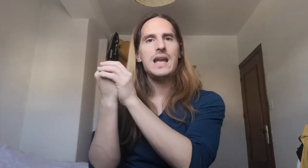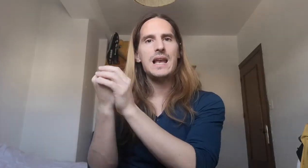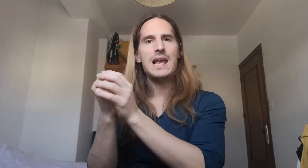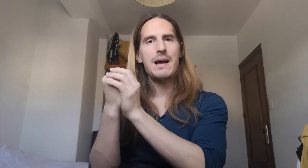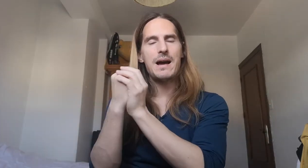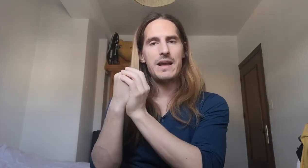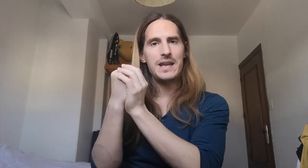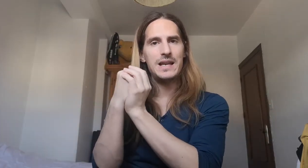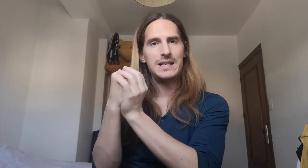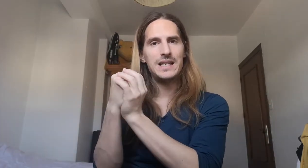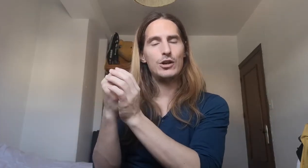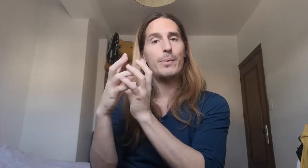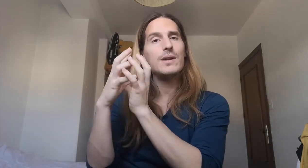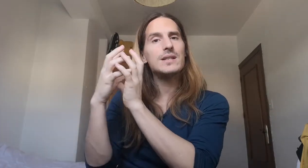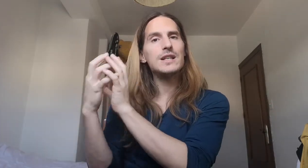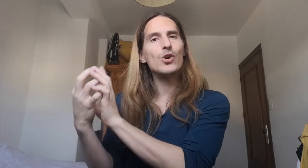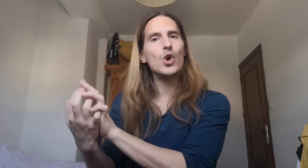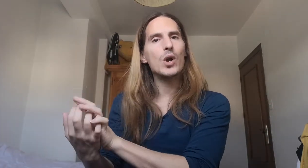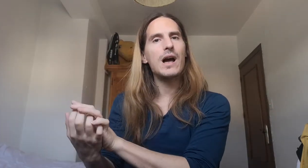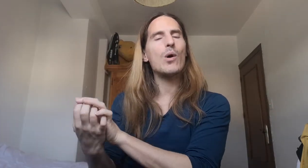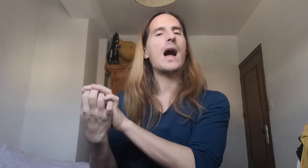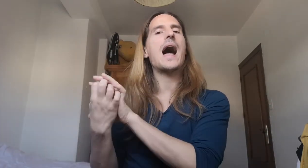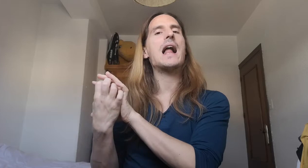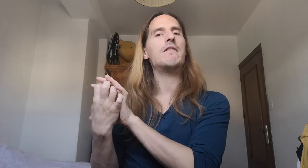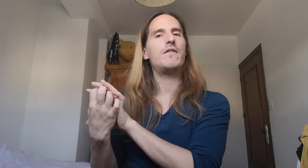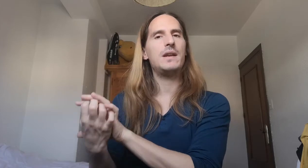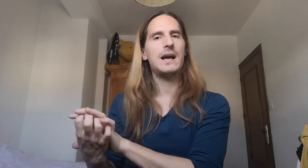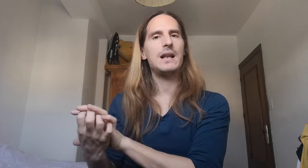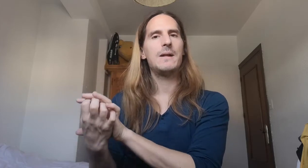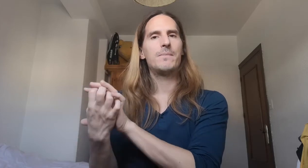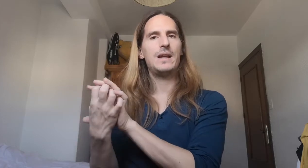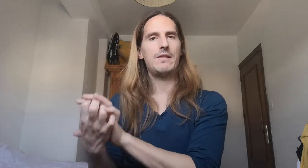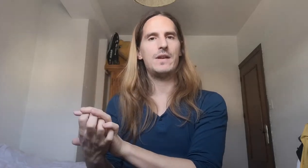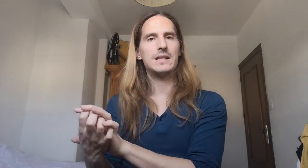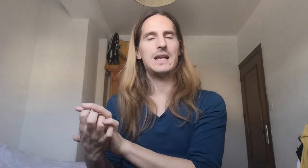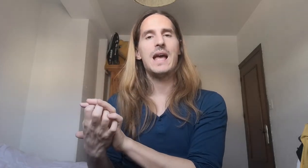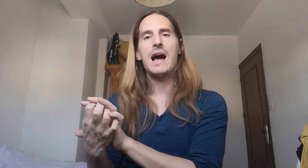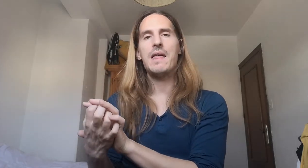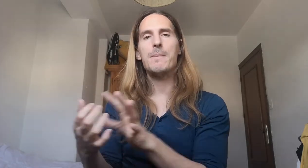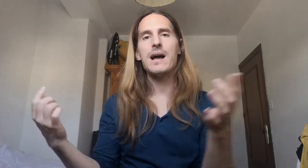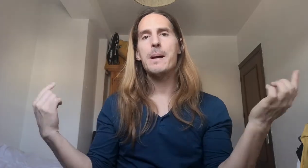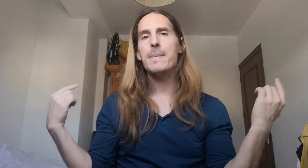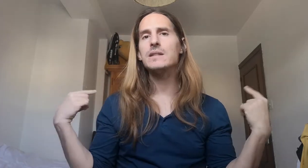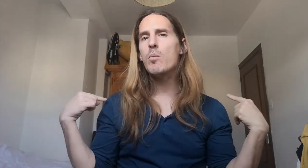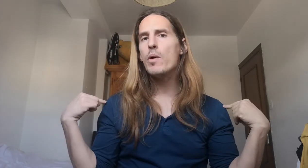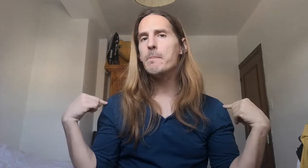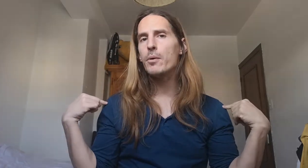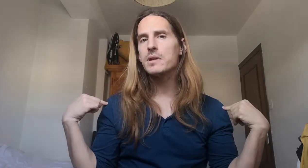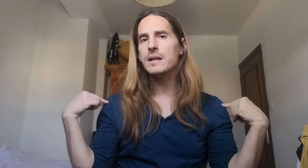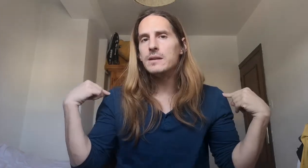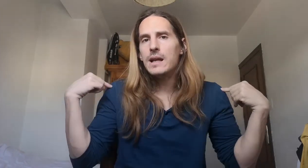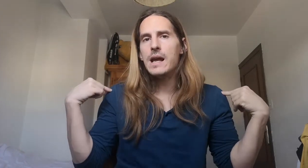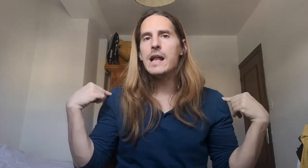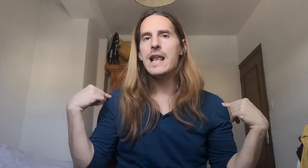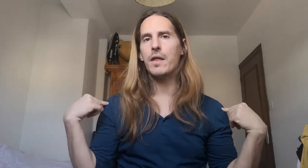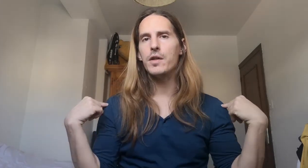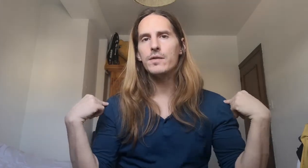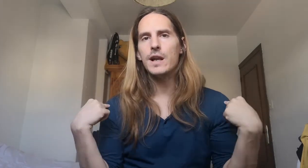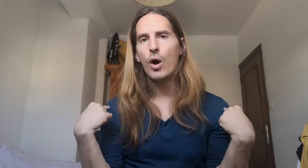en el signo. Pero en el signo colocado al final de la frase. Además, va a ser muy importante la acción de los